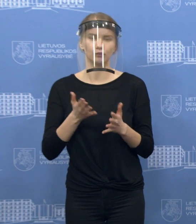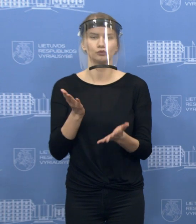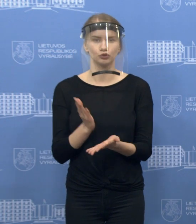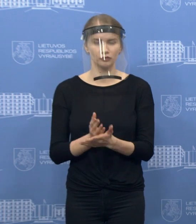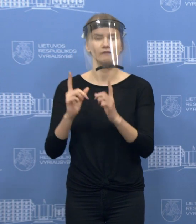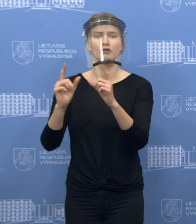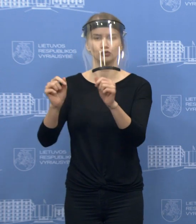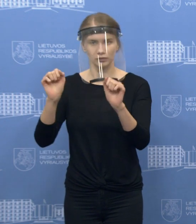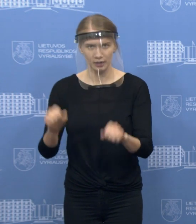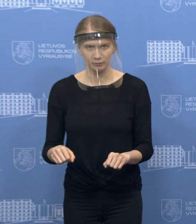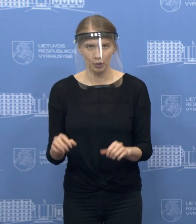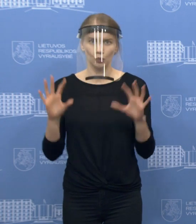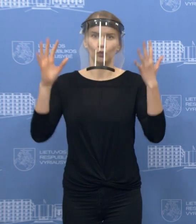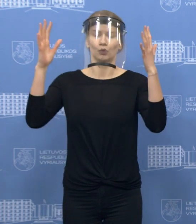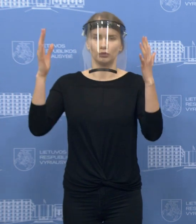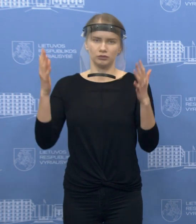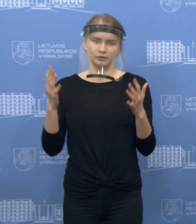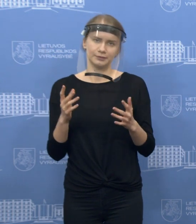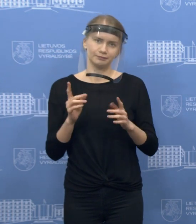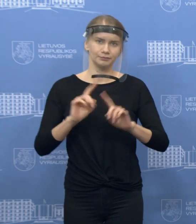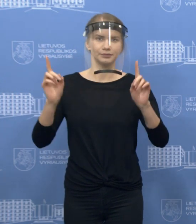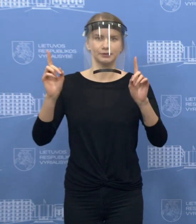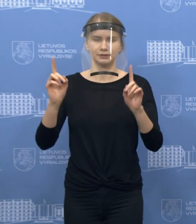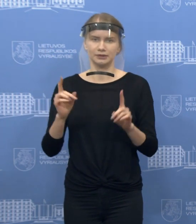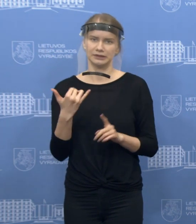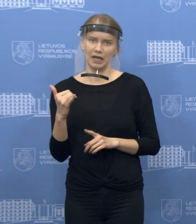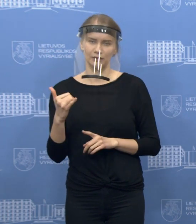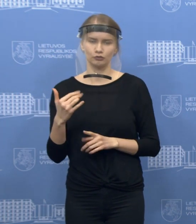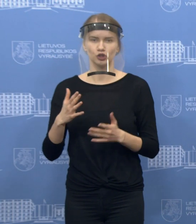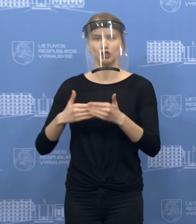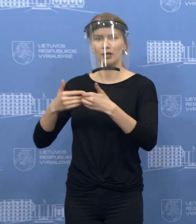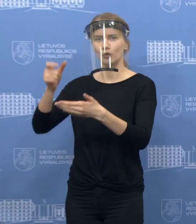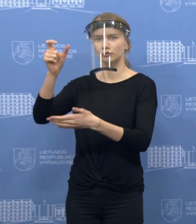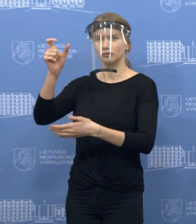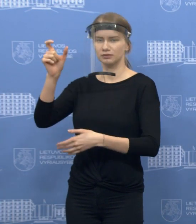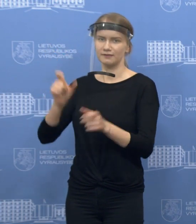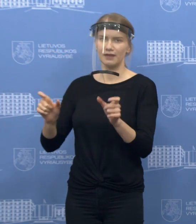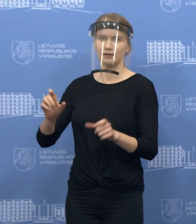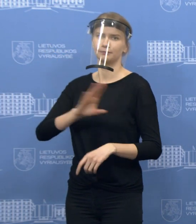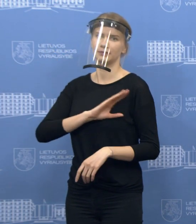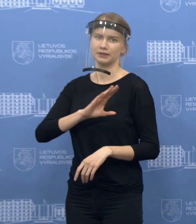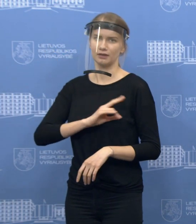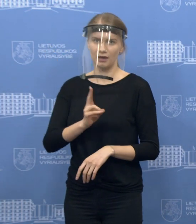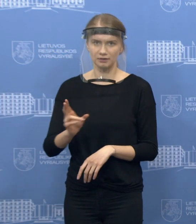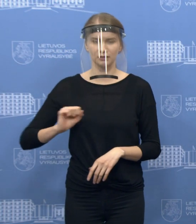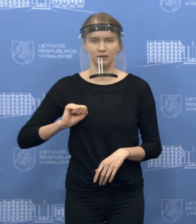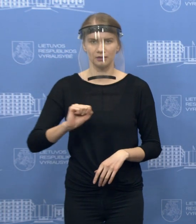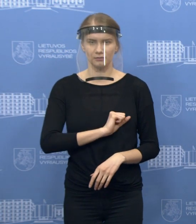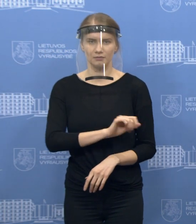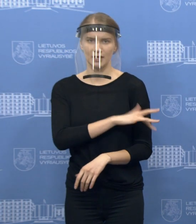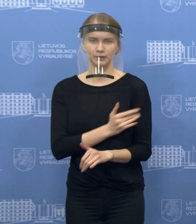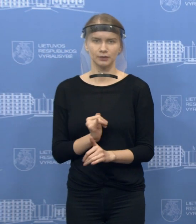esant ypatingom sąlygom, tai yra mirtis artėmo žmogaus arba būtinos medzinis pagalbos